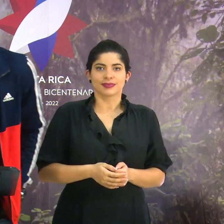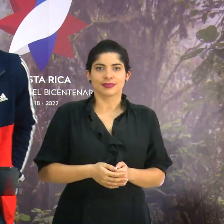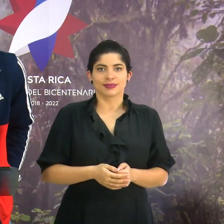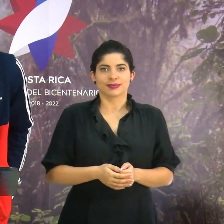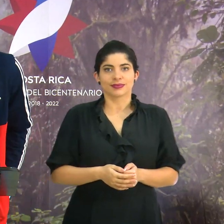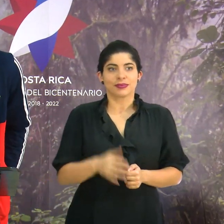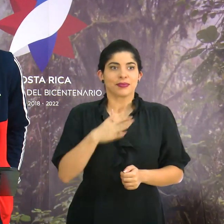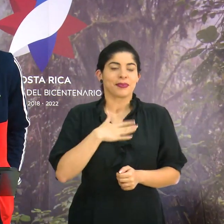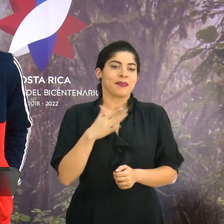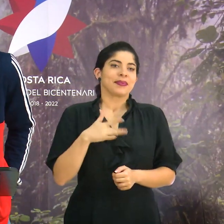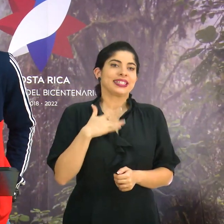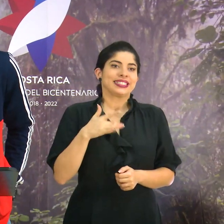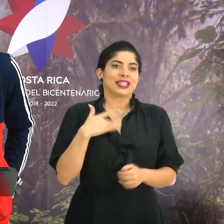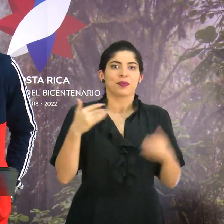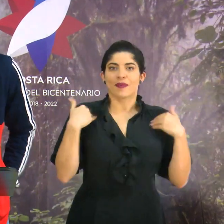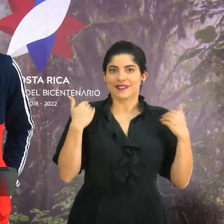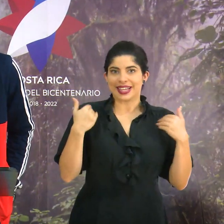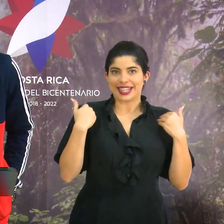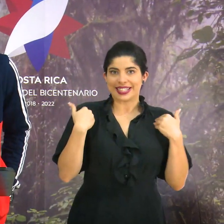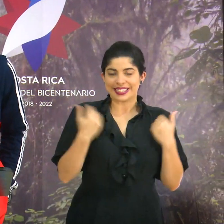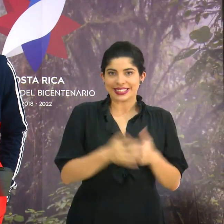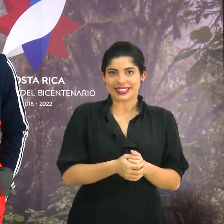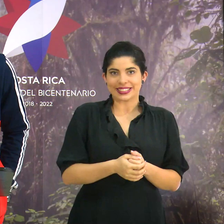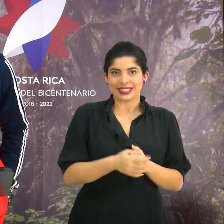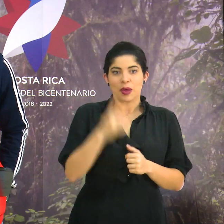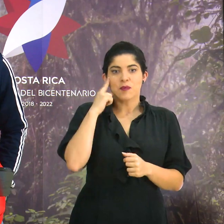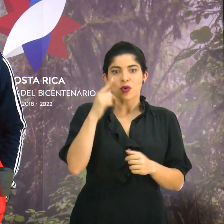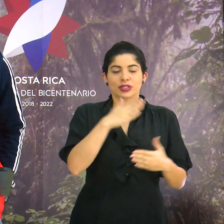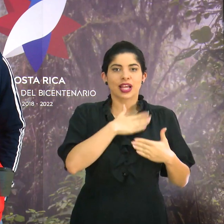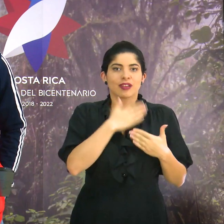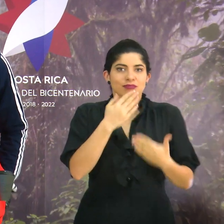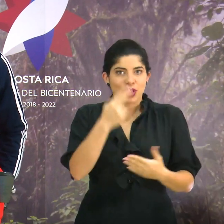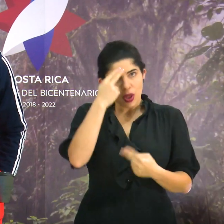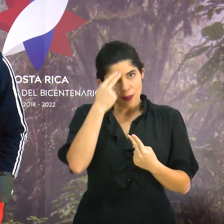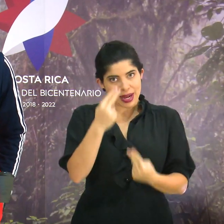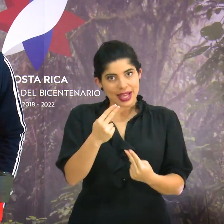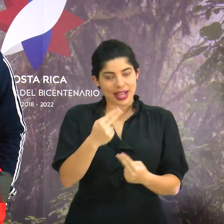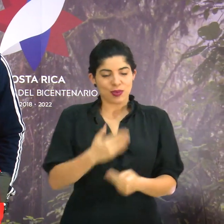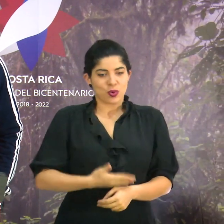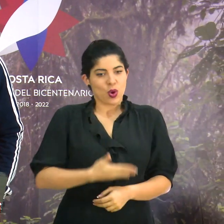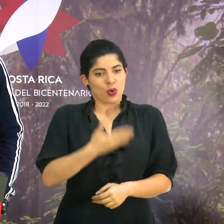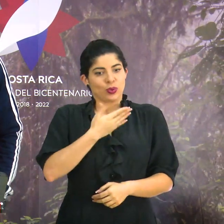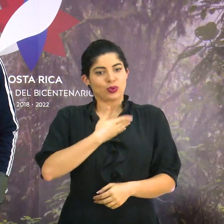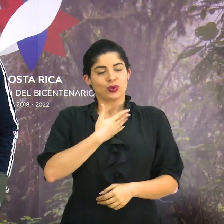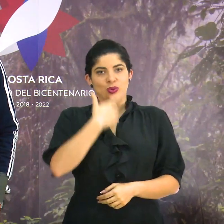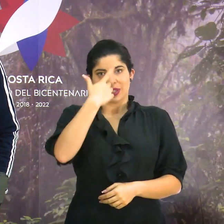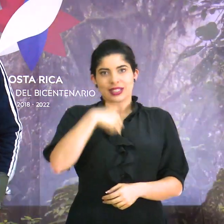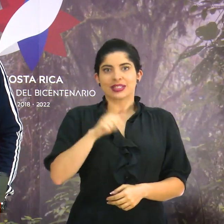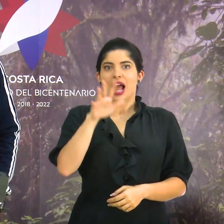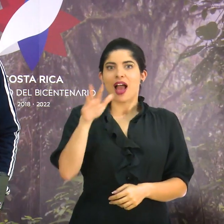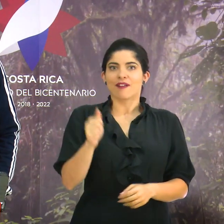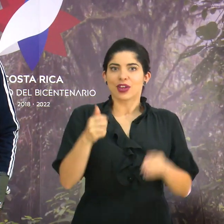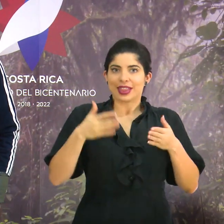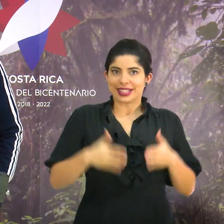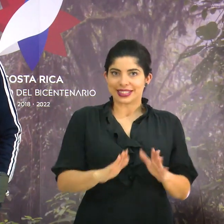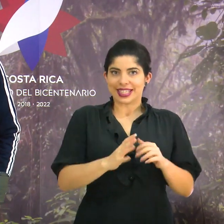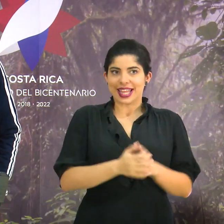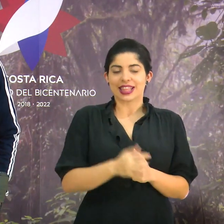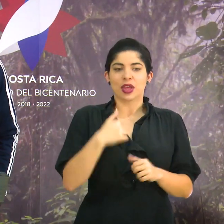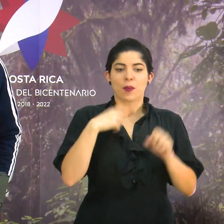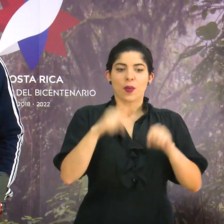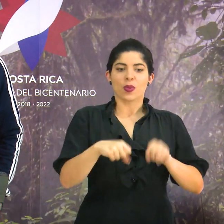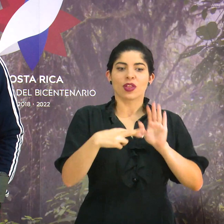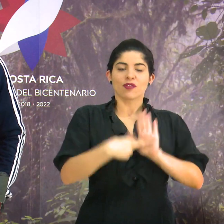Me siento muy feliz de ser el de ICAO y orgulloso de ser afrodescendiente y